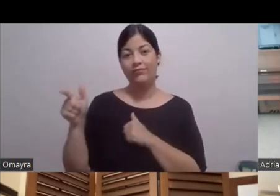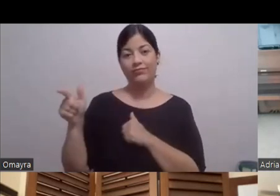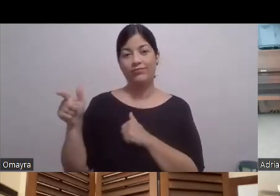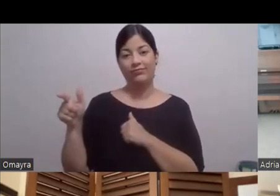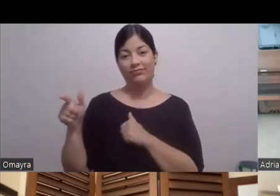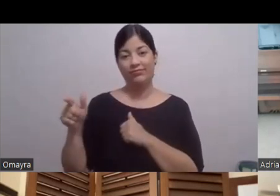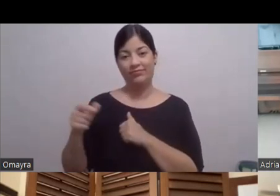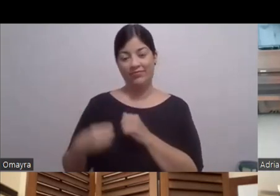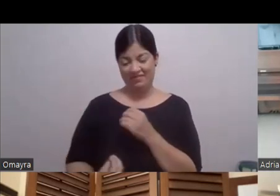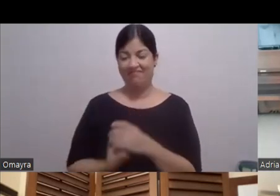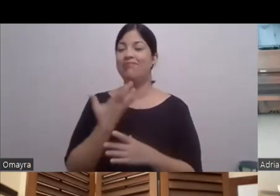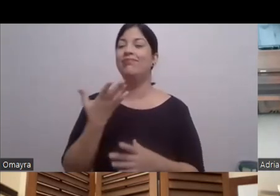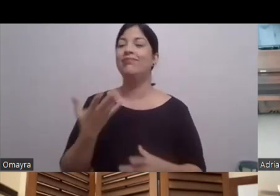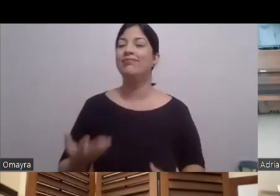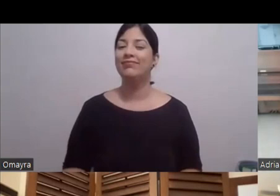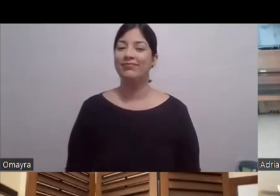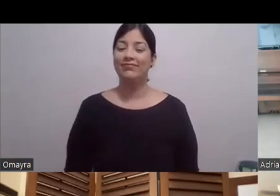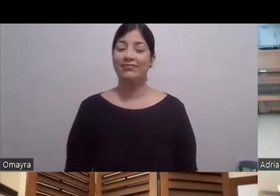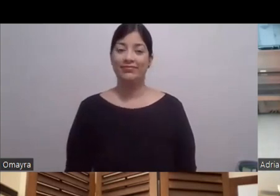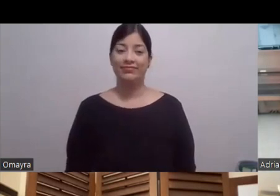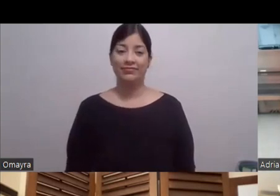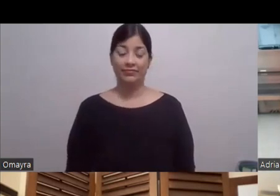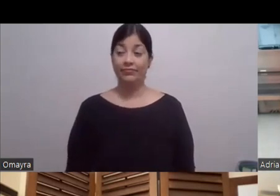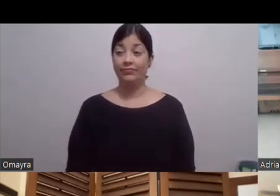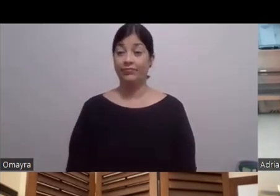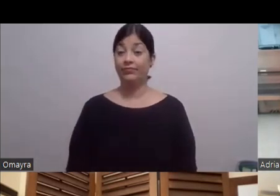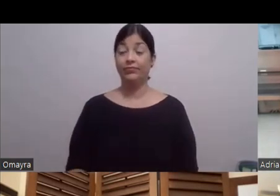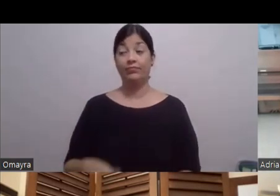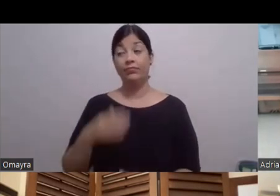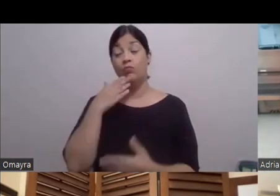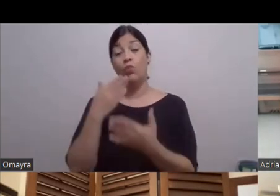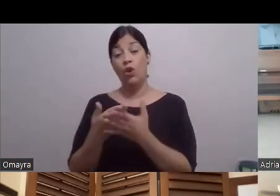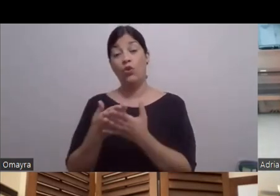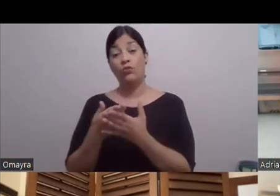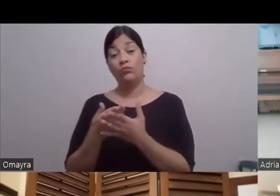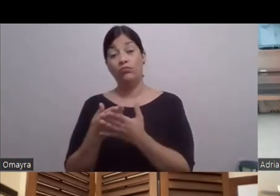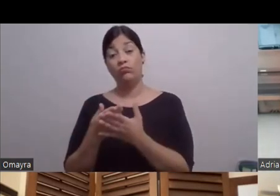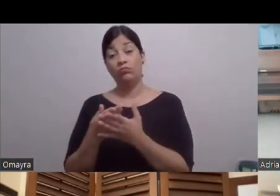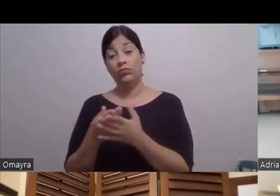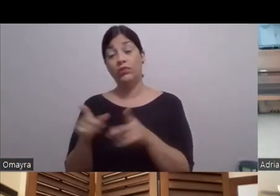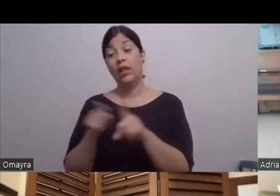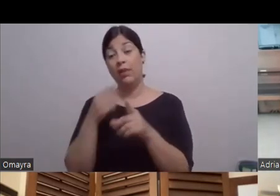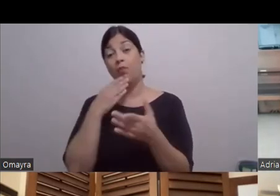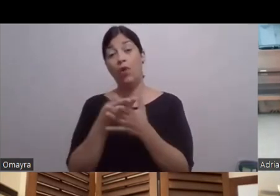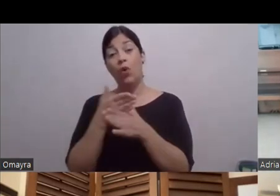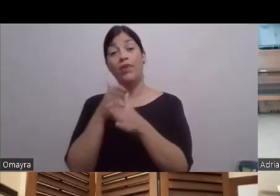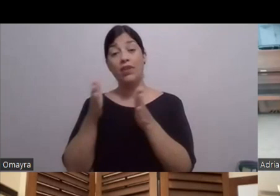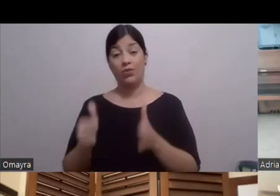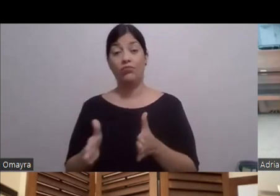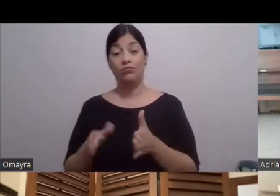Guau No, Él es muy bueno Es muy bueno Y de hecho Es muy bueno Y muy buen compañero Sí Buen compañero También está